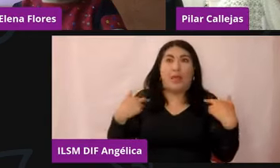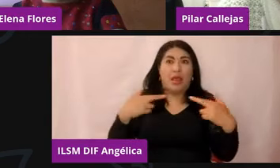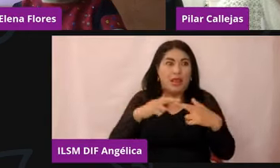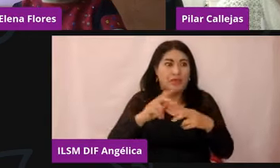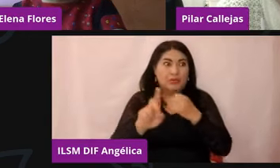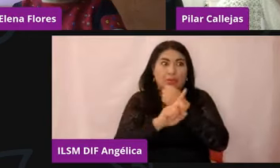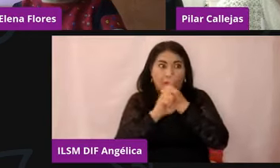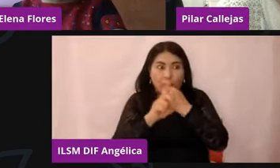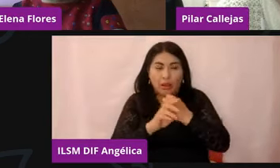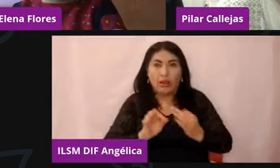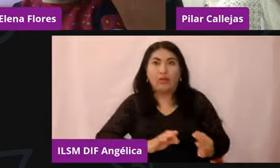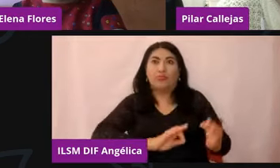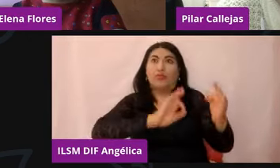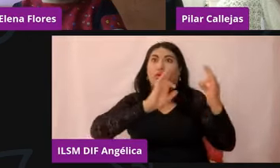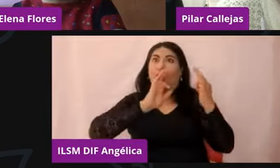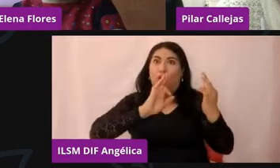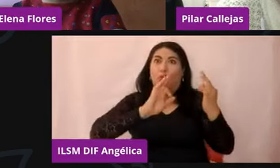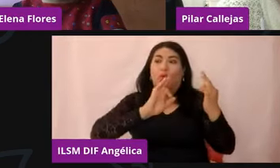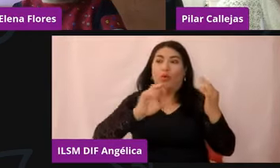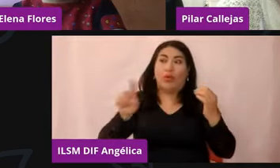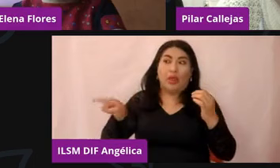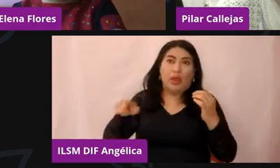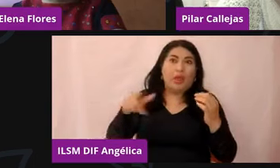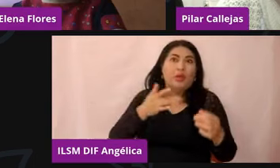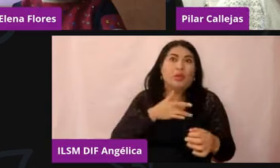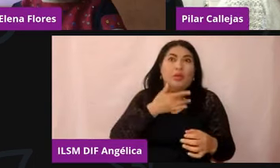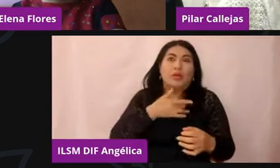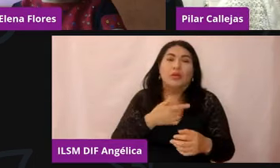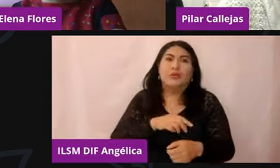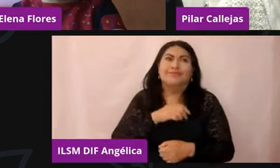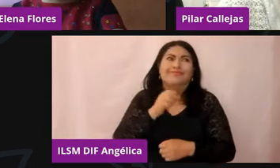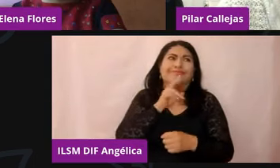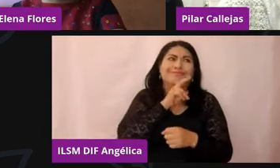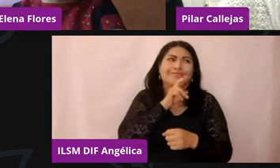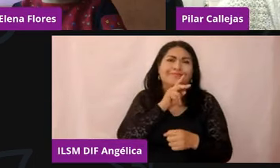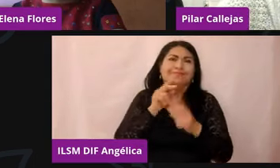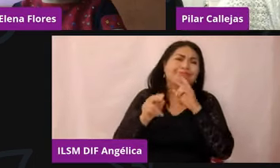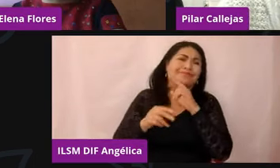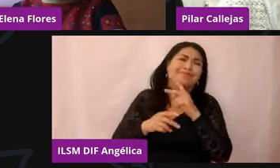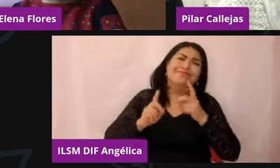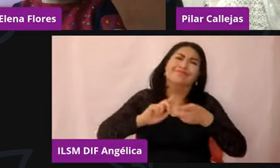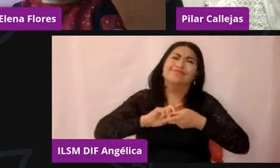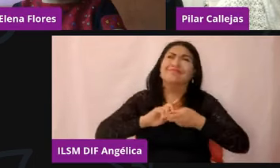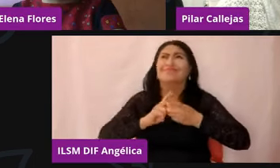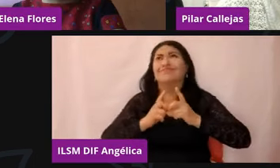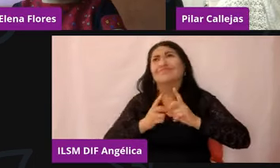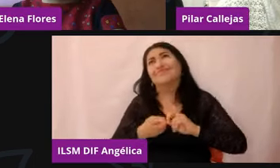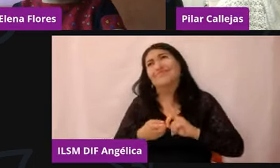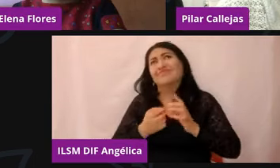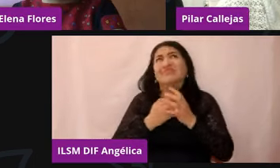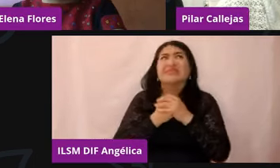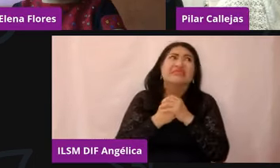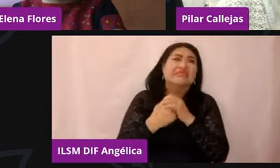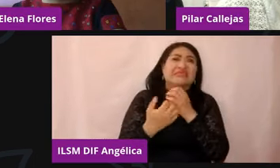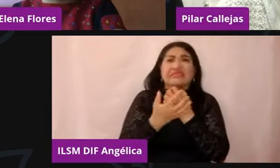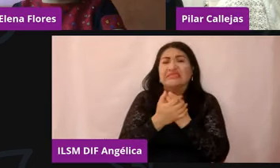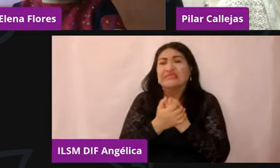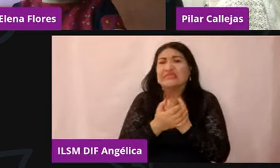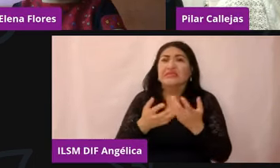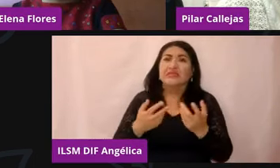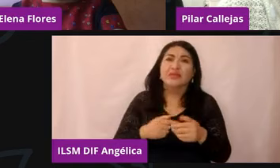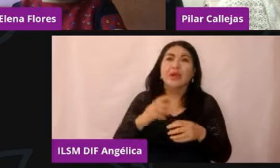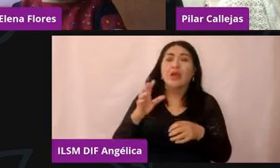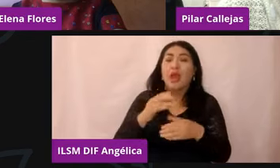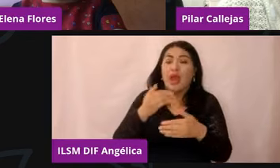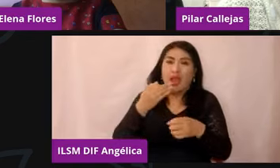estrés emocional, ¿no? O situaciones de ansiedad, de angustia, depresivas, este, en todo este proceso de